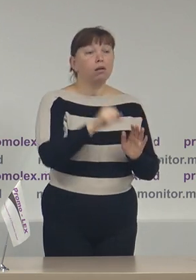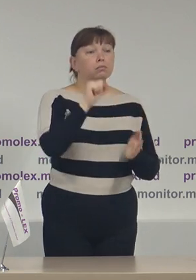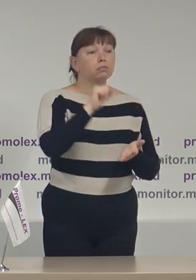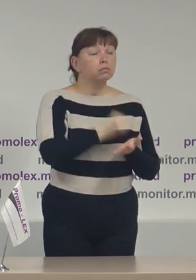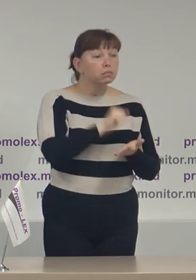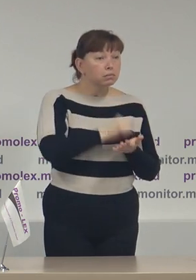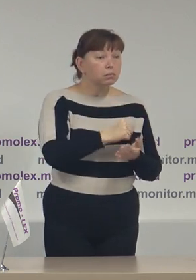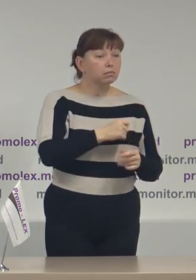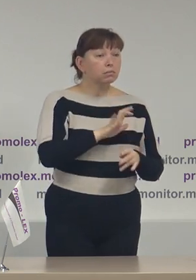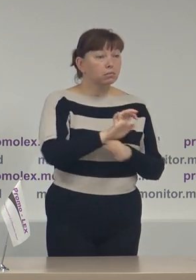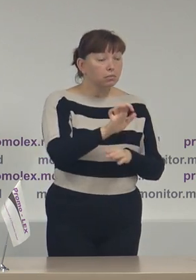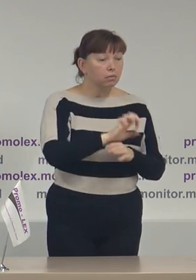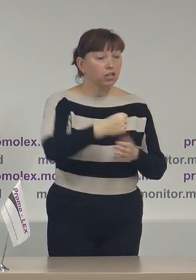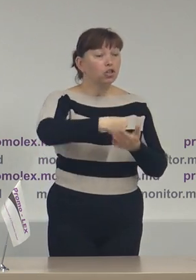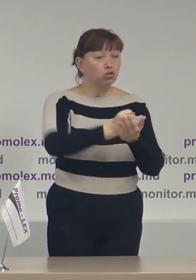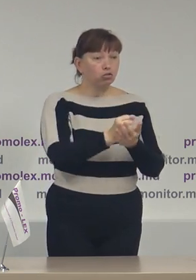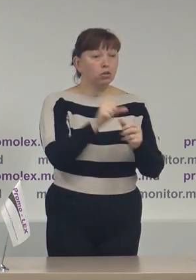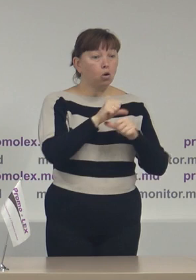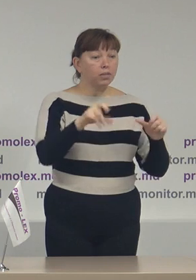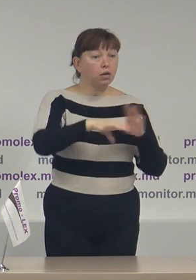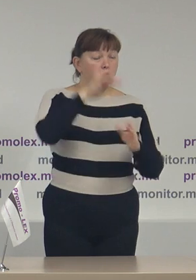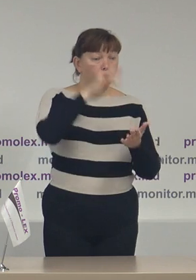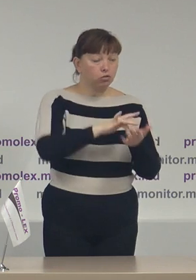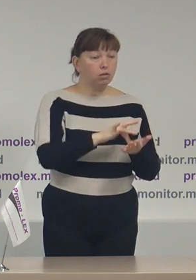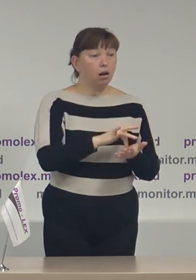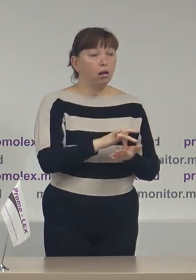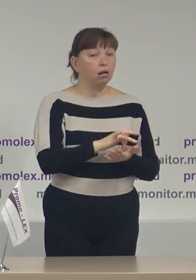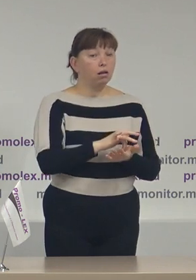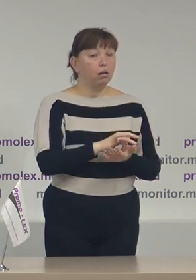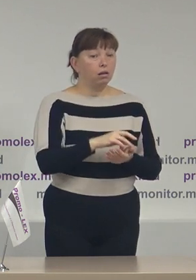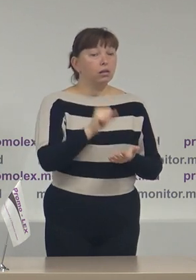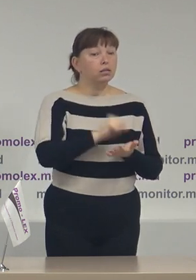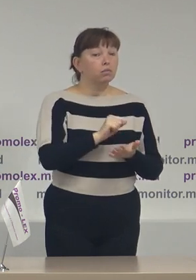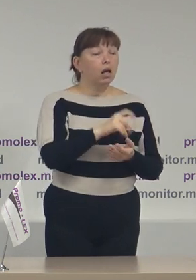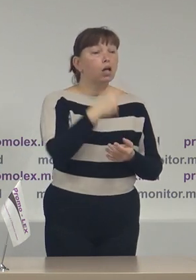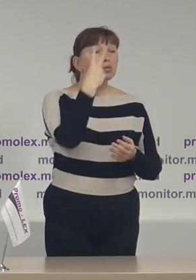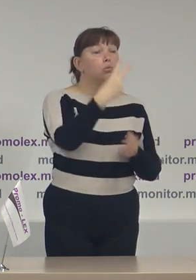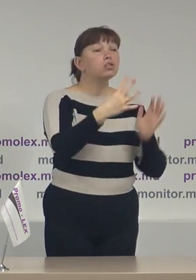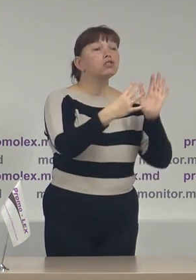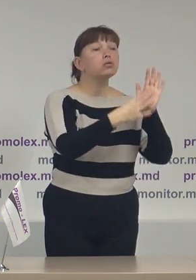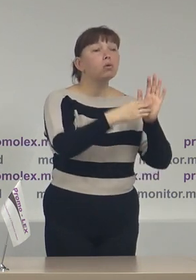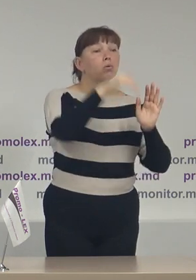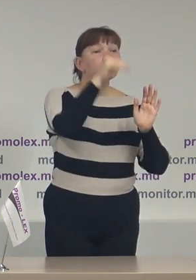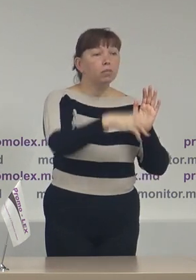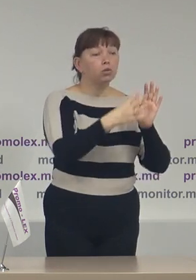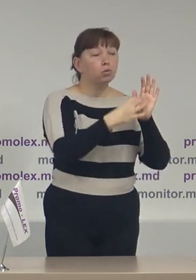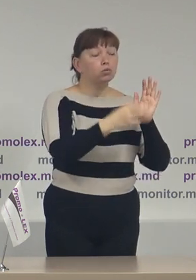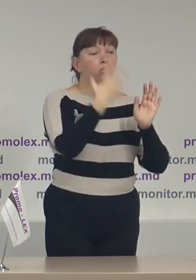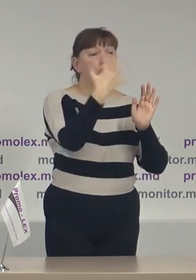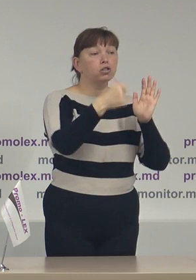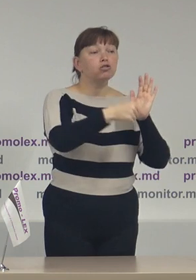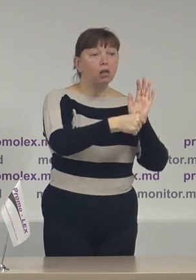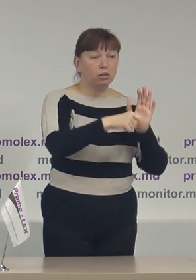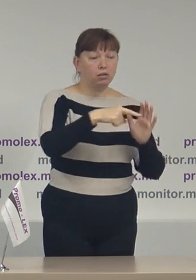aprobată decizia de editare și tipărire a 29.956